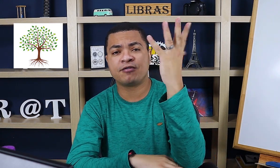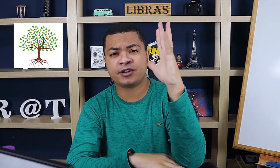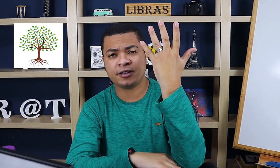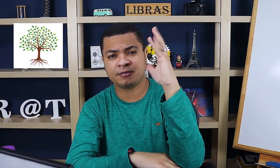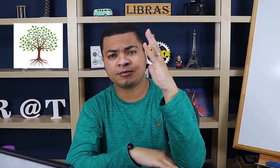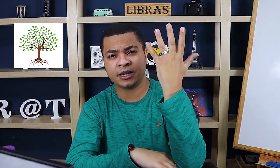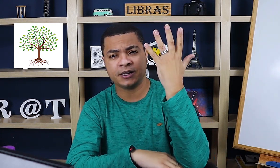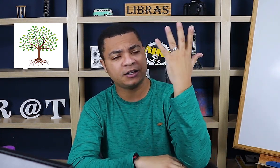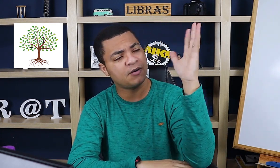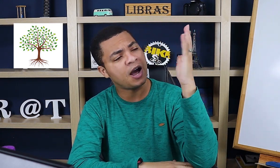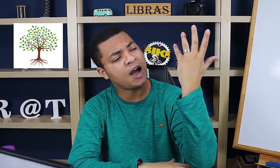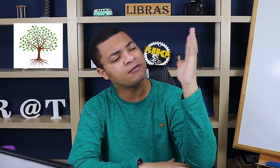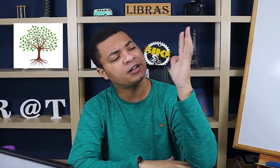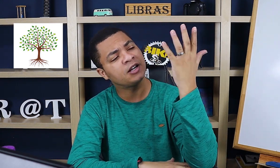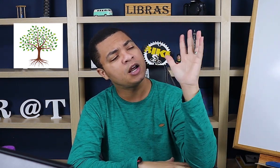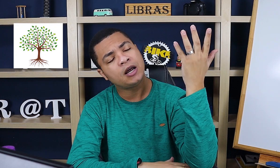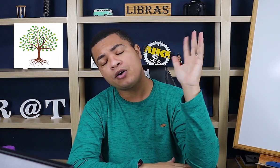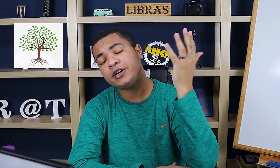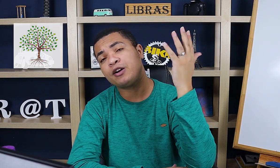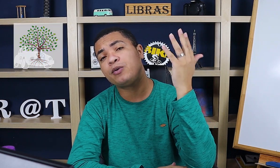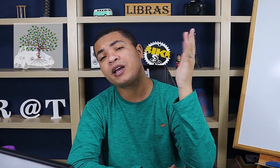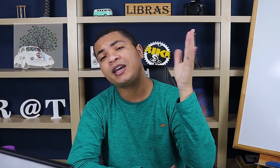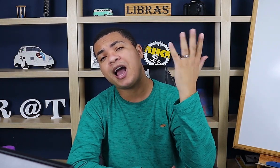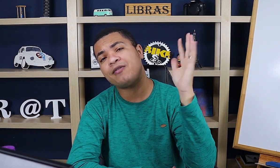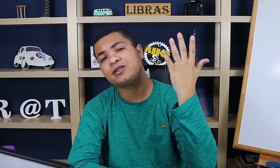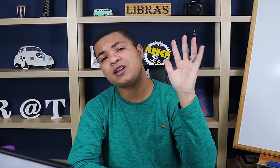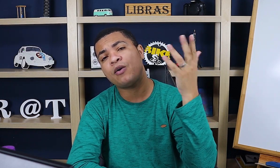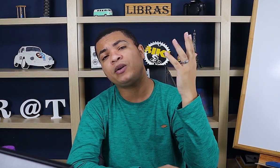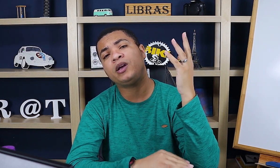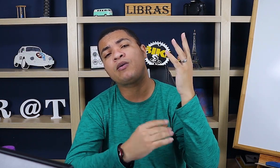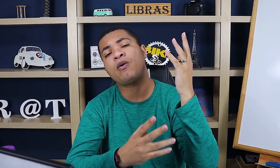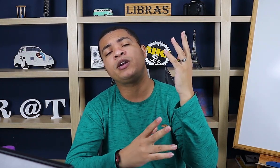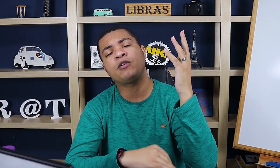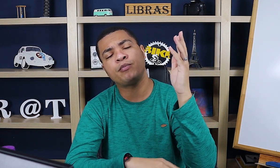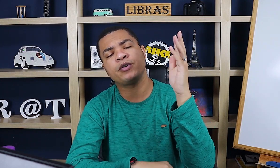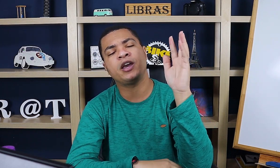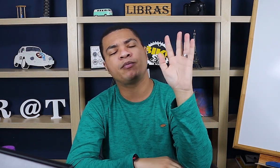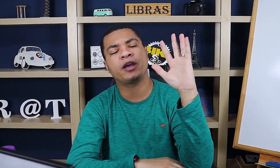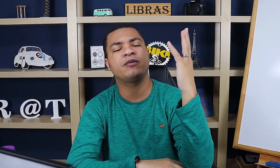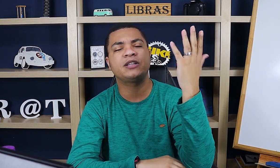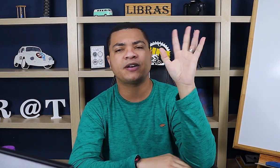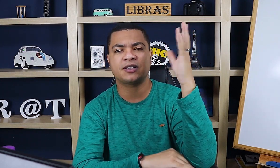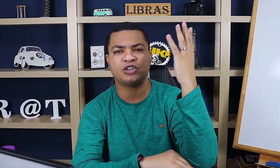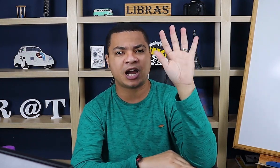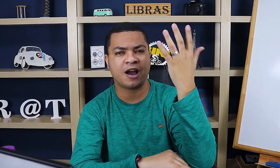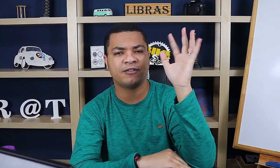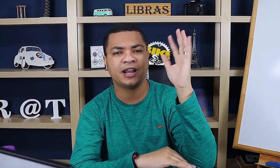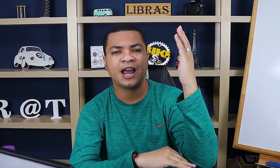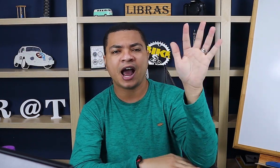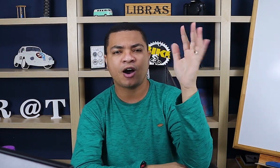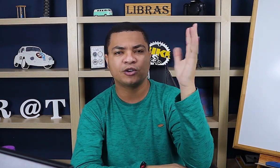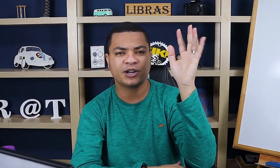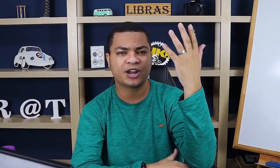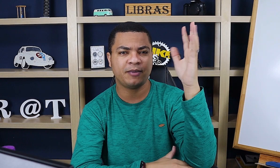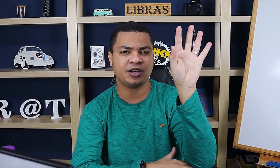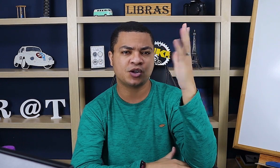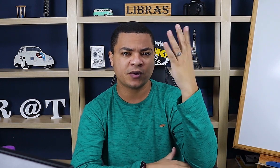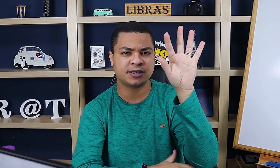Árvore, né? Então, árvore. Rodrigo, por que que a árvore é um sinal icônico? Por quê? Porque aí, quando você faz sinal de árvore, automaticamente, com esse